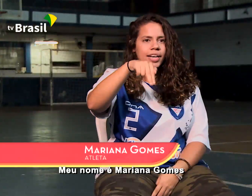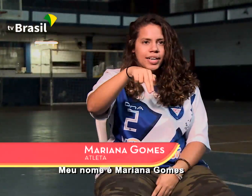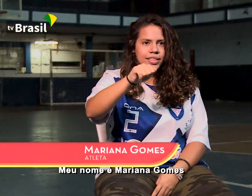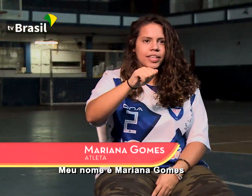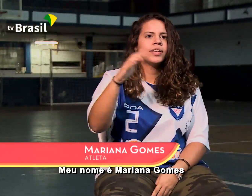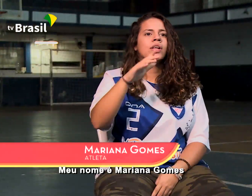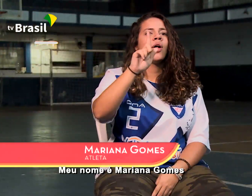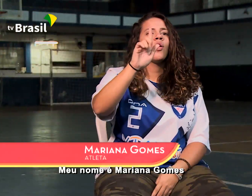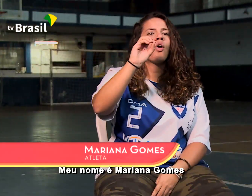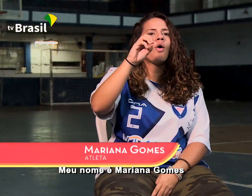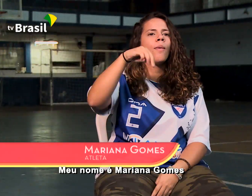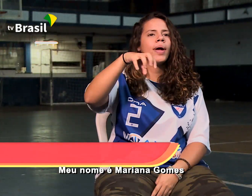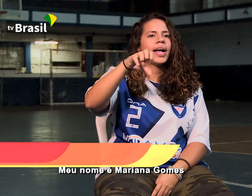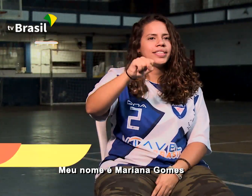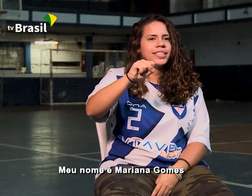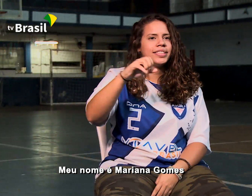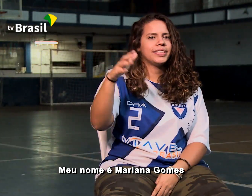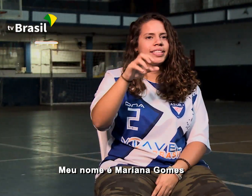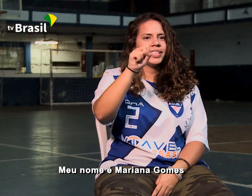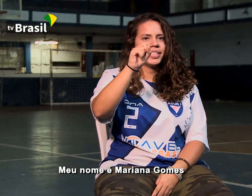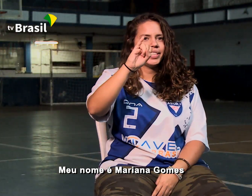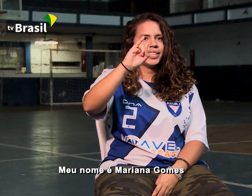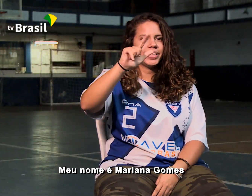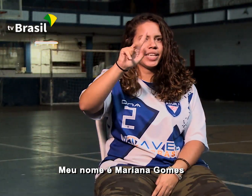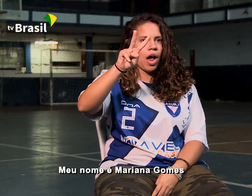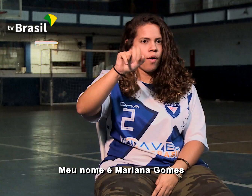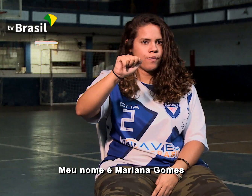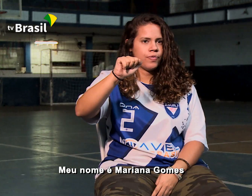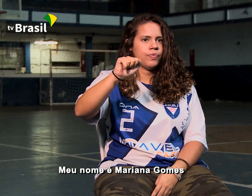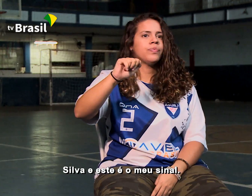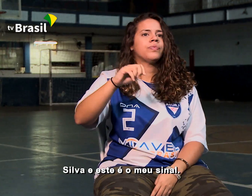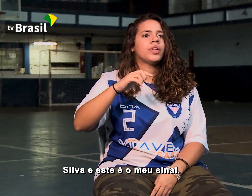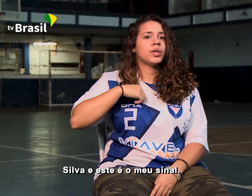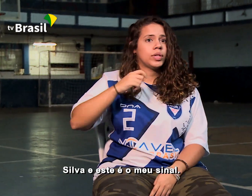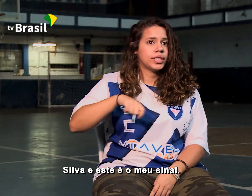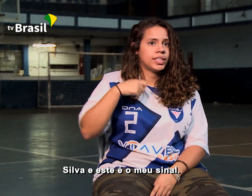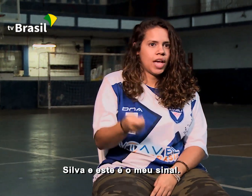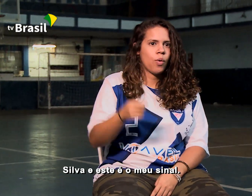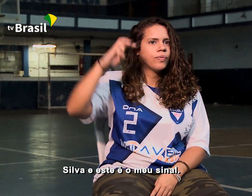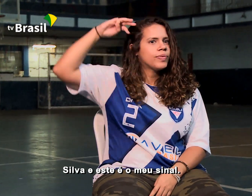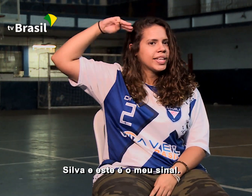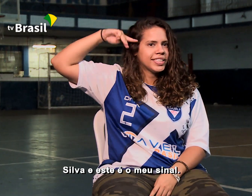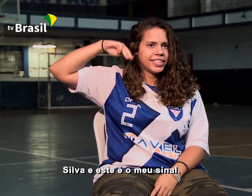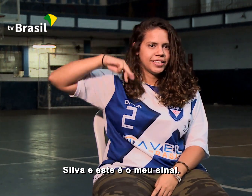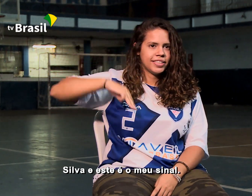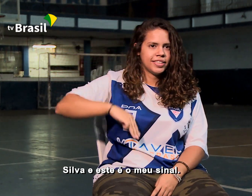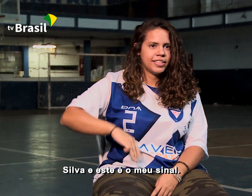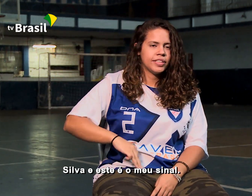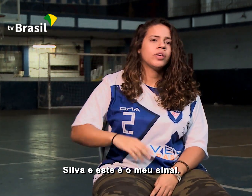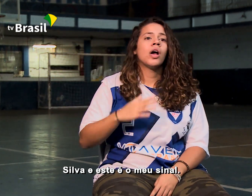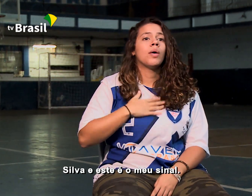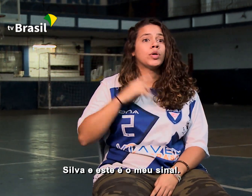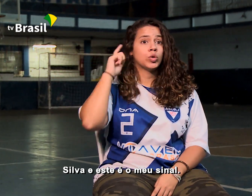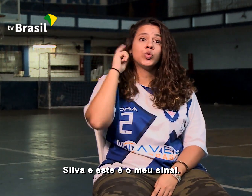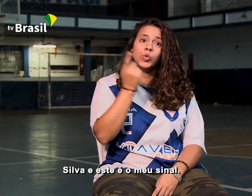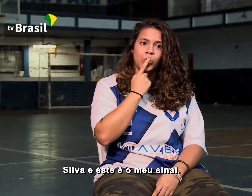é Mariana Gomes Silva. E este é o meu sinal. Sinal. Mexe da cabeça ao ombro.